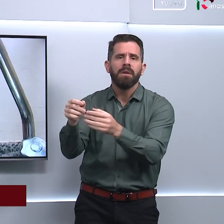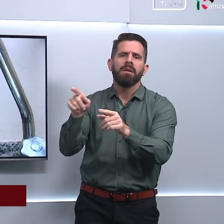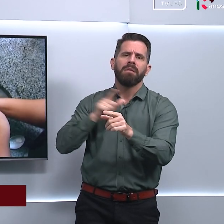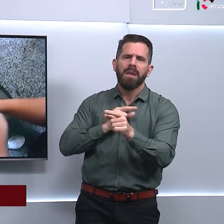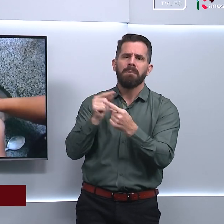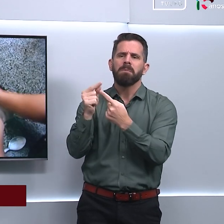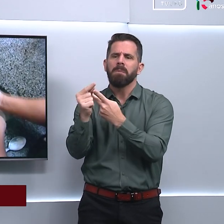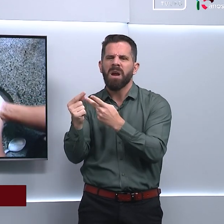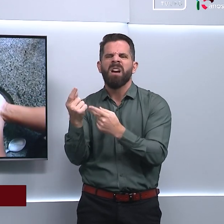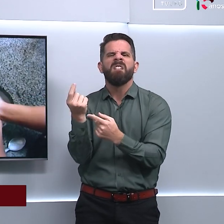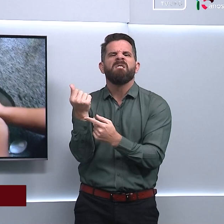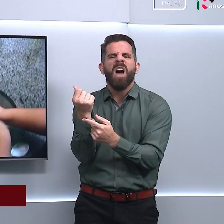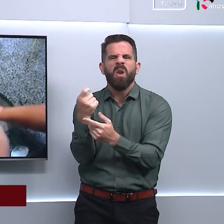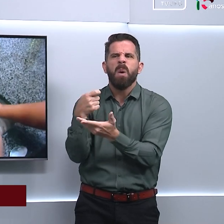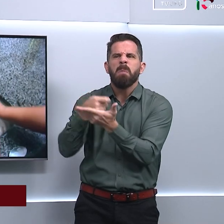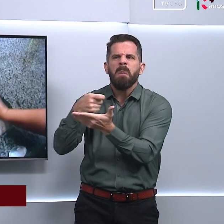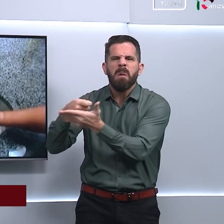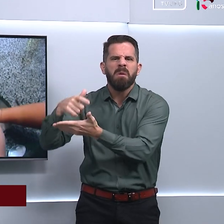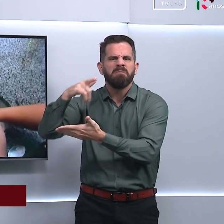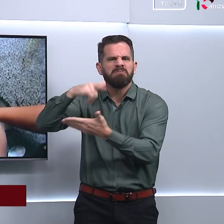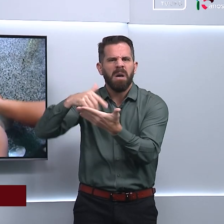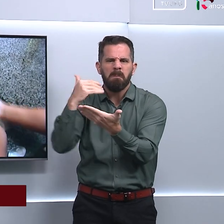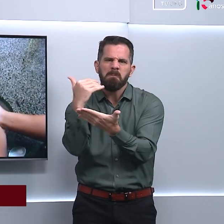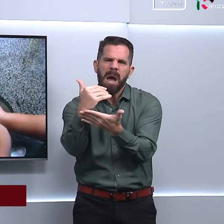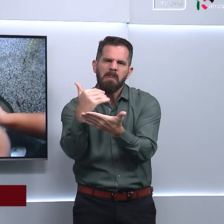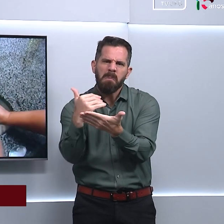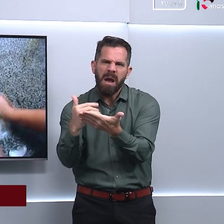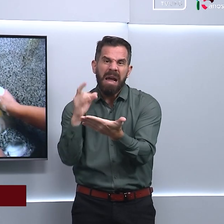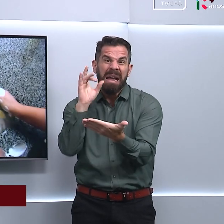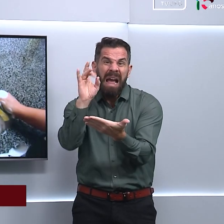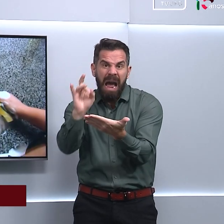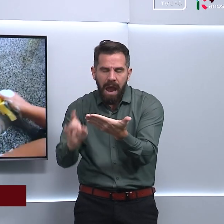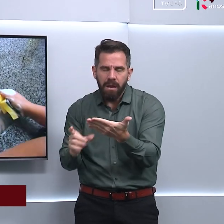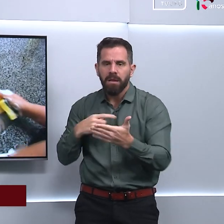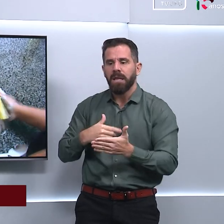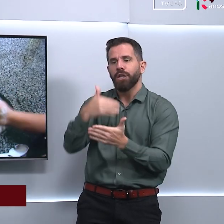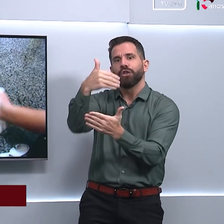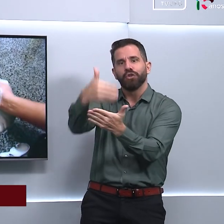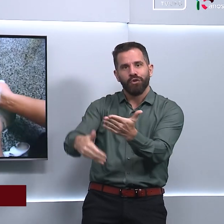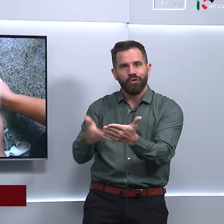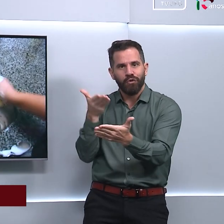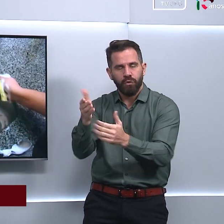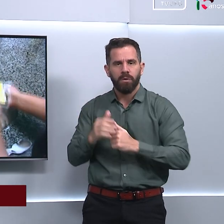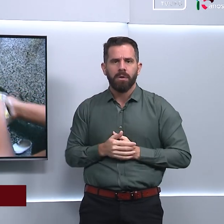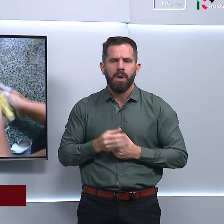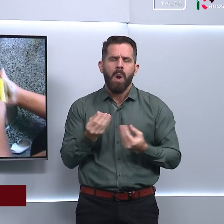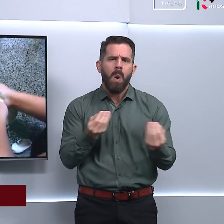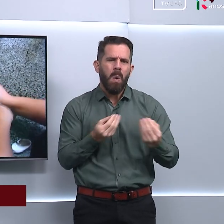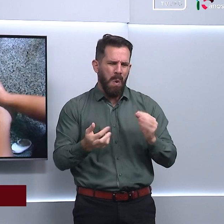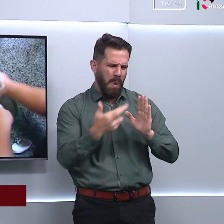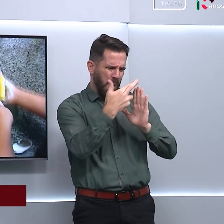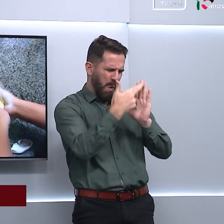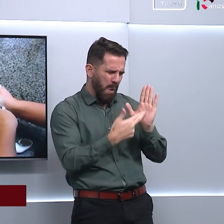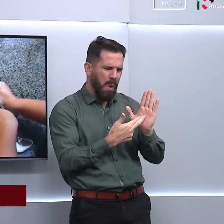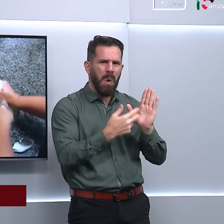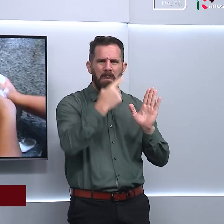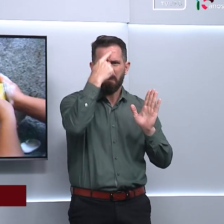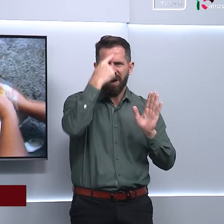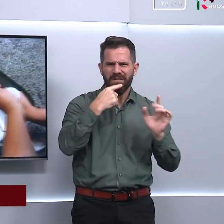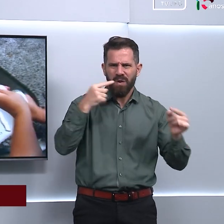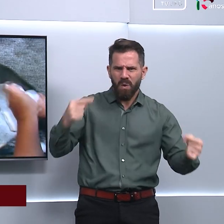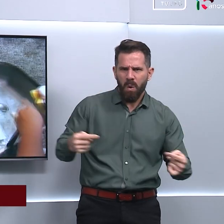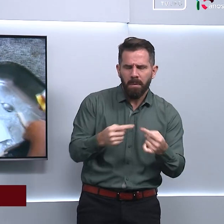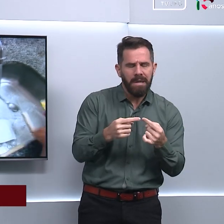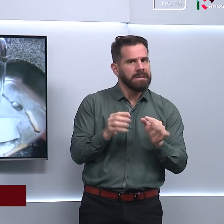afastamento e tratamento de esgoto e sobre a tarifa básica. Os critérios para ter acesso ao benefício